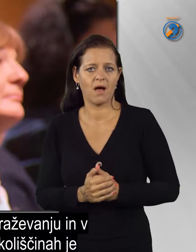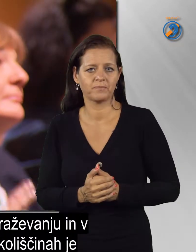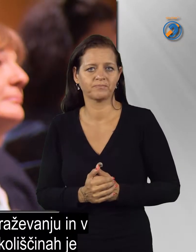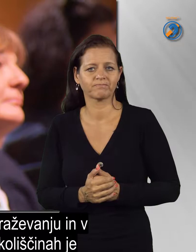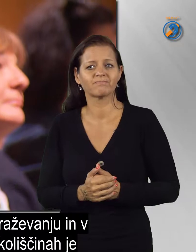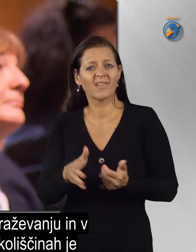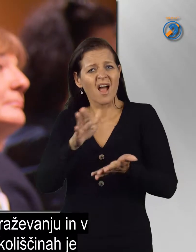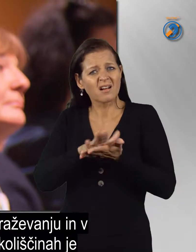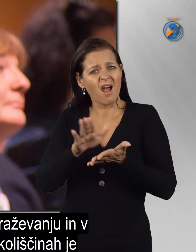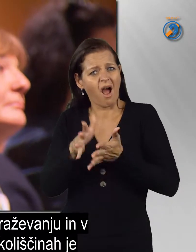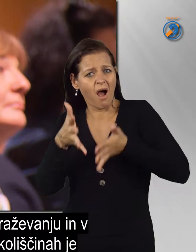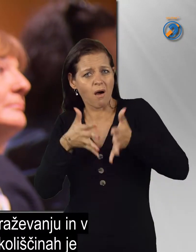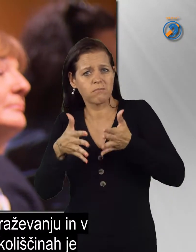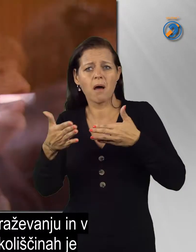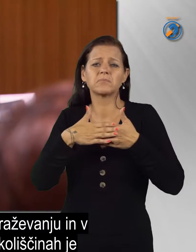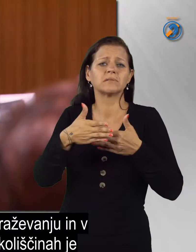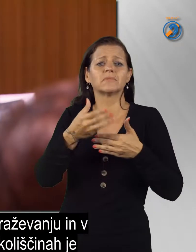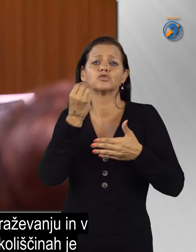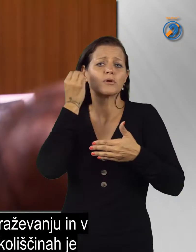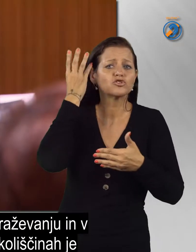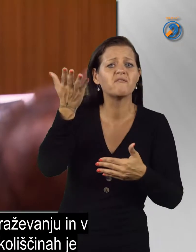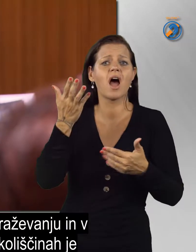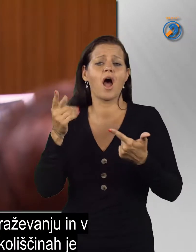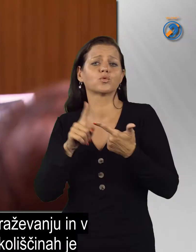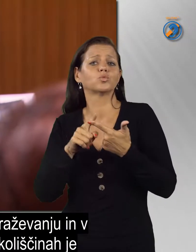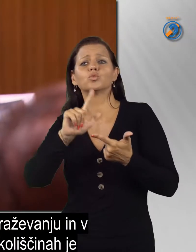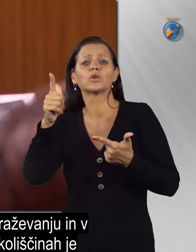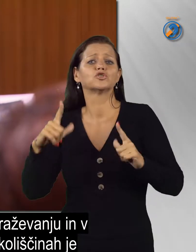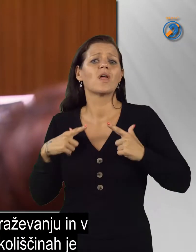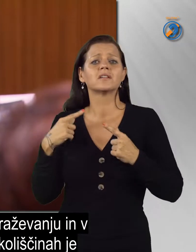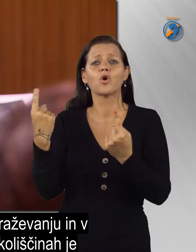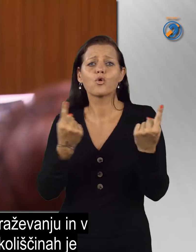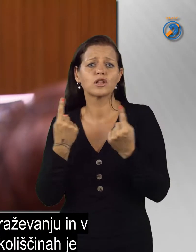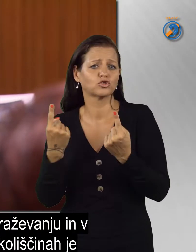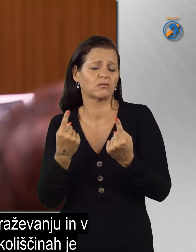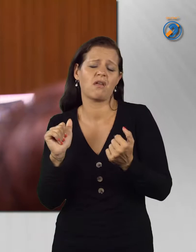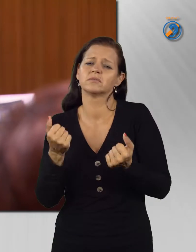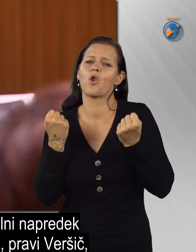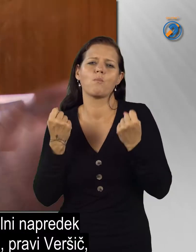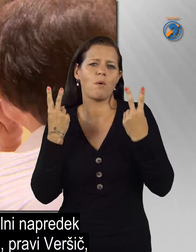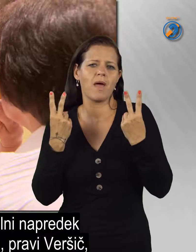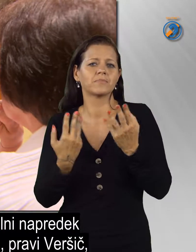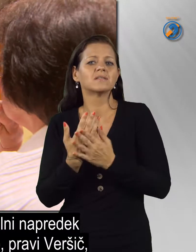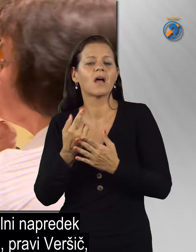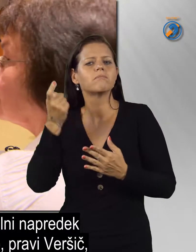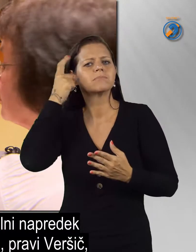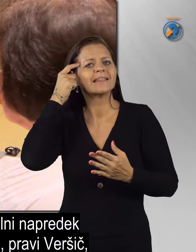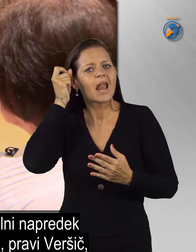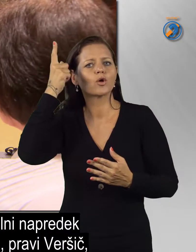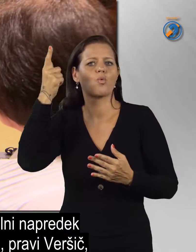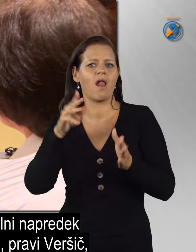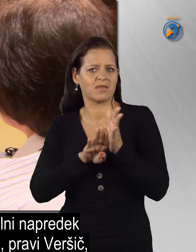Njegova raba pri izobraževanju in v drugih življenjskih okoliščinah je ključna za intelektualni napredek